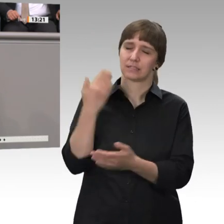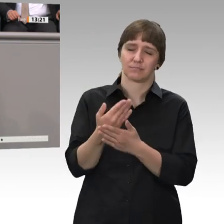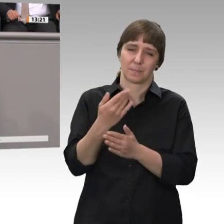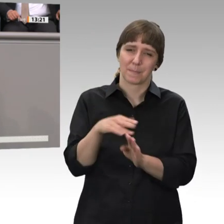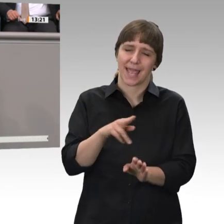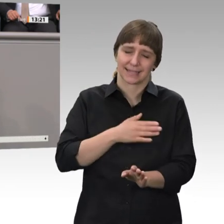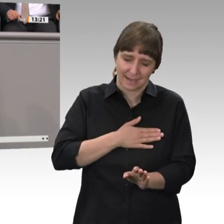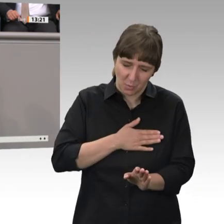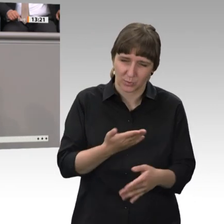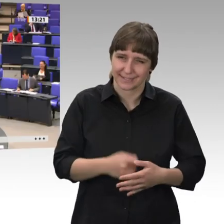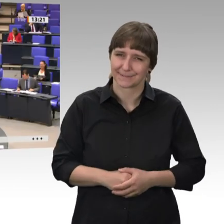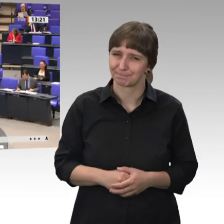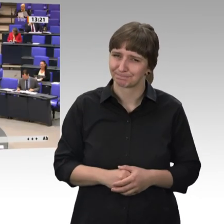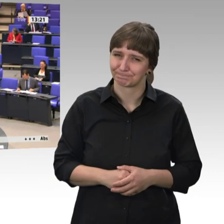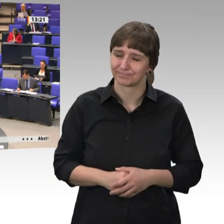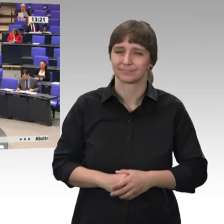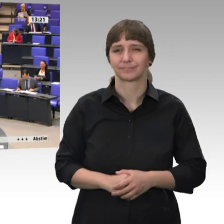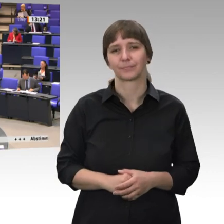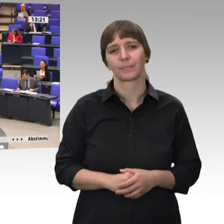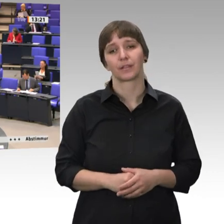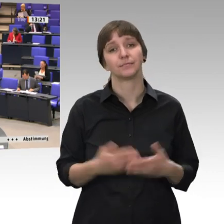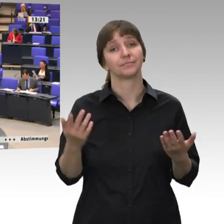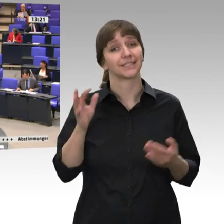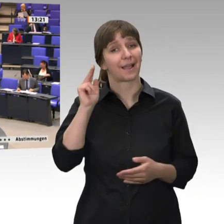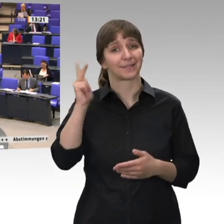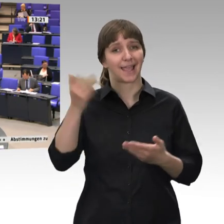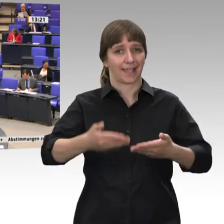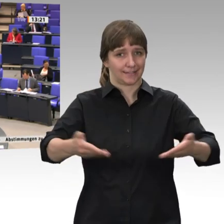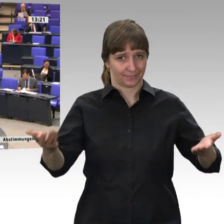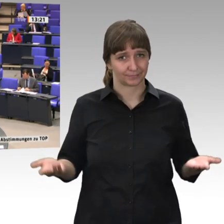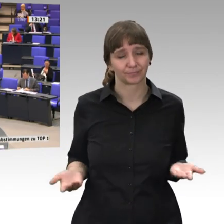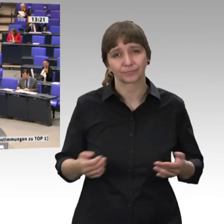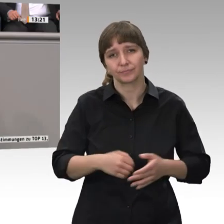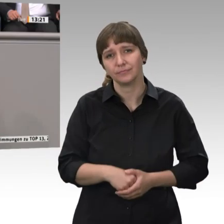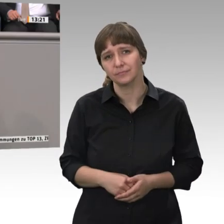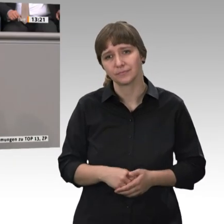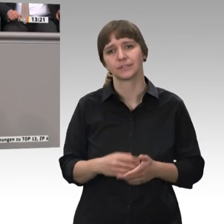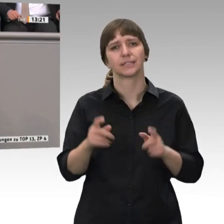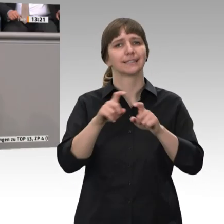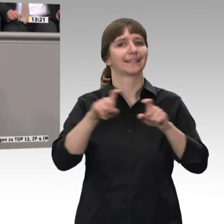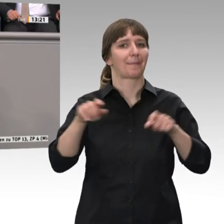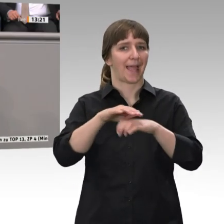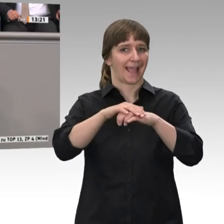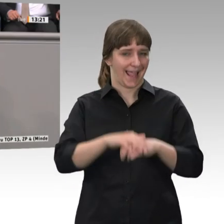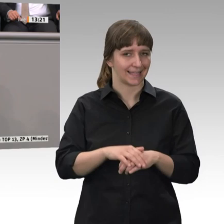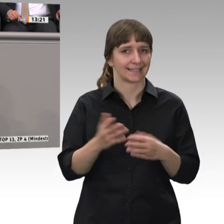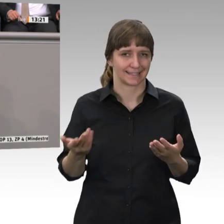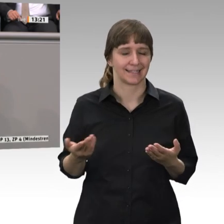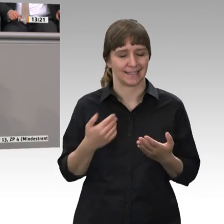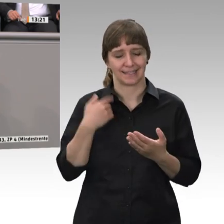Meine Damen und Herren, jeder, der sich mit dem Thema Rente einmal auseinandergesetzt hat oder setzen musste, wird mir